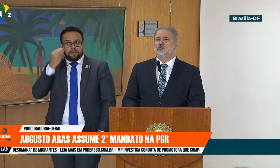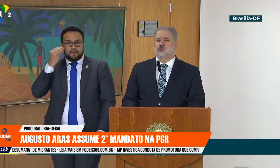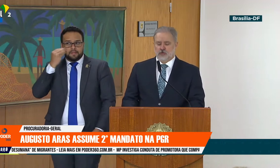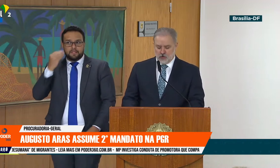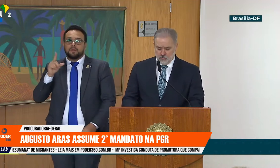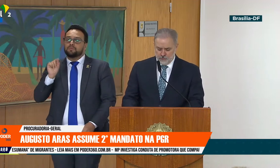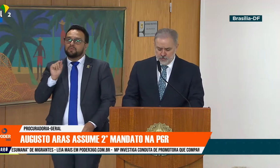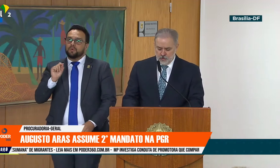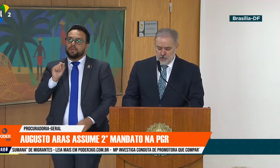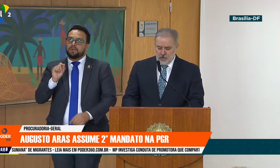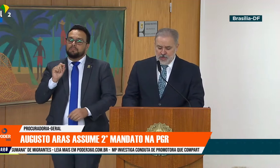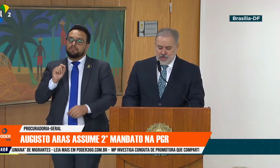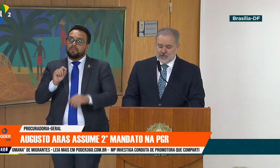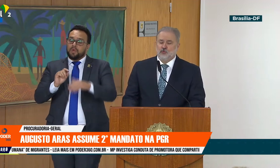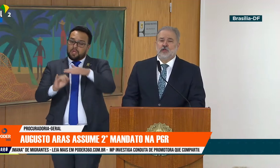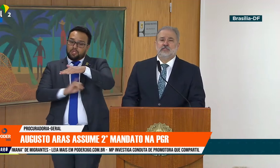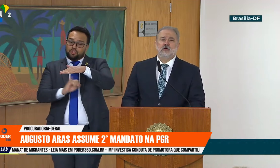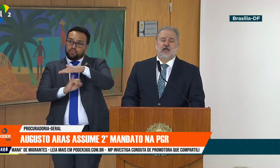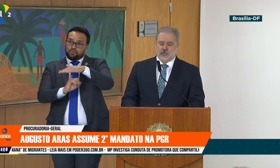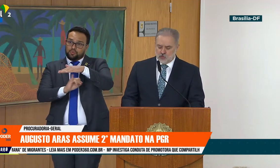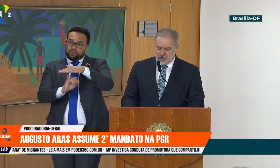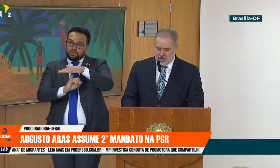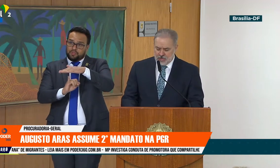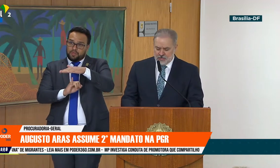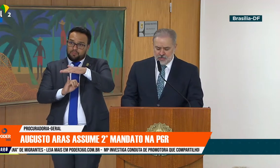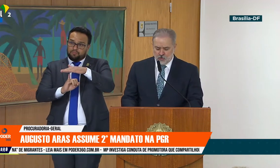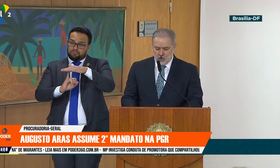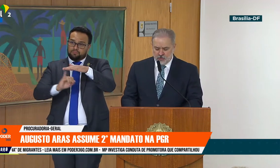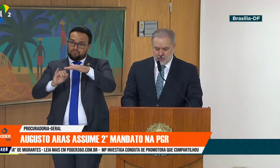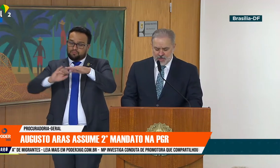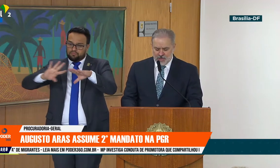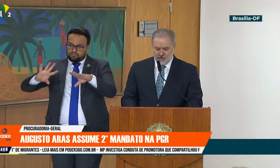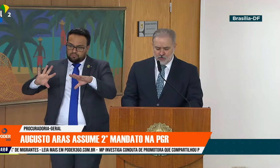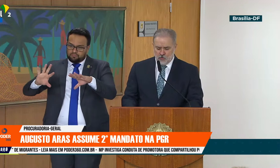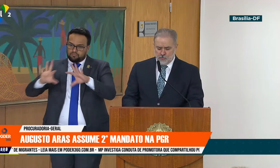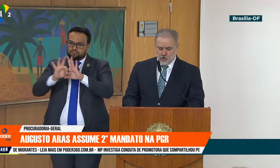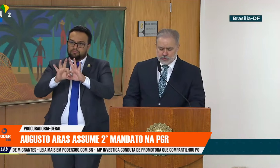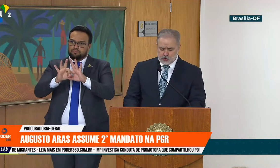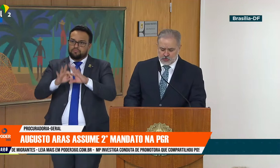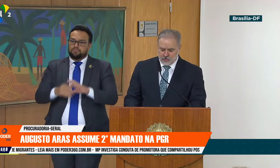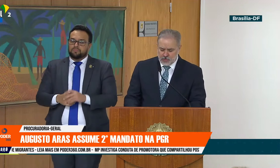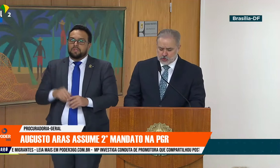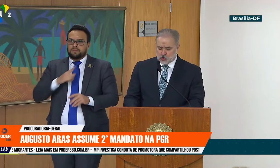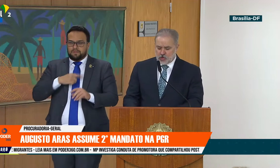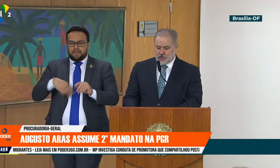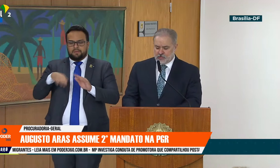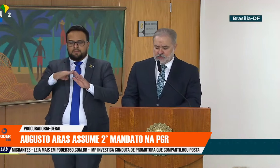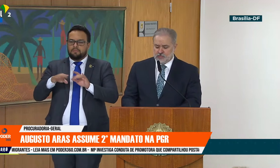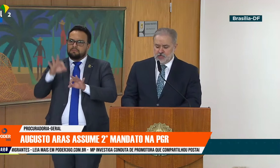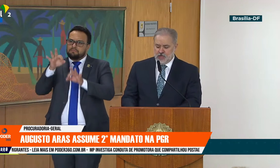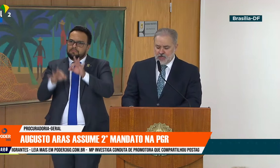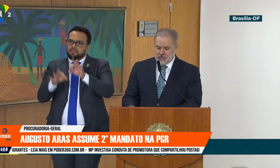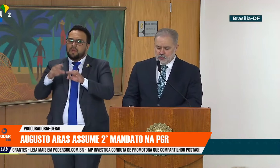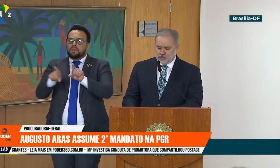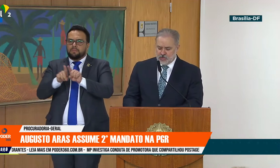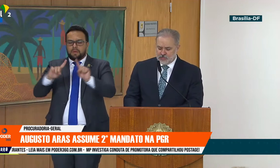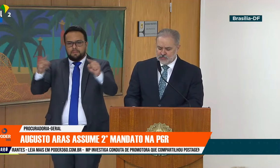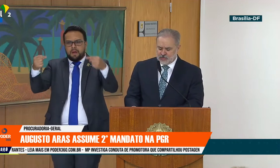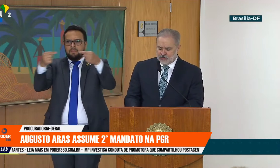unidade institucional, em atuação articulada e coordenada, com posicionamentos coerentes,